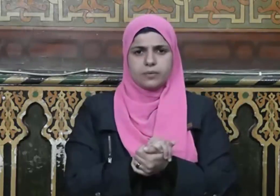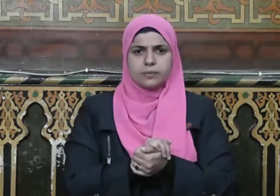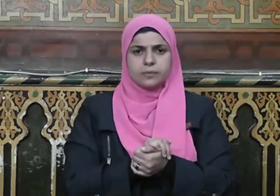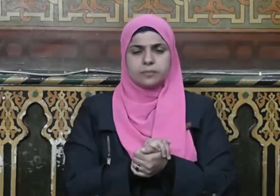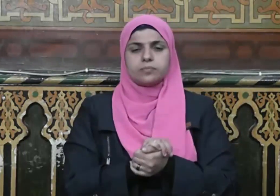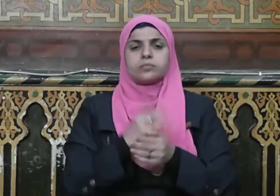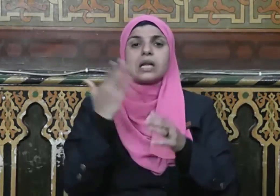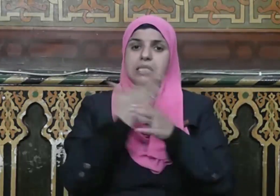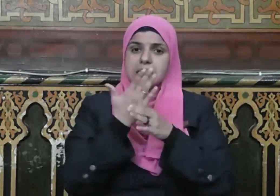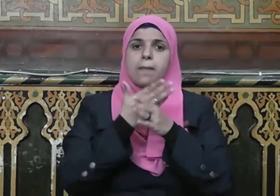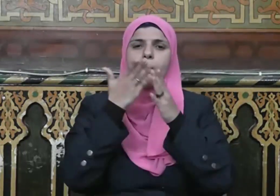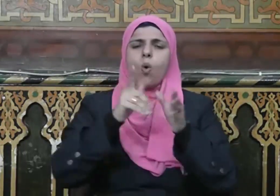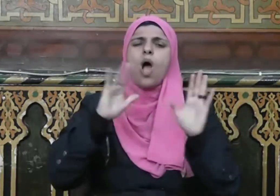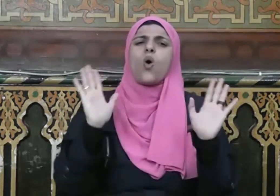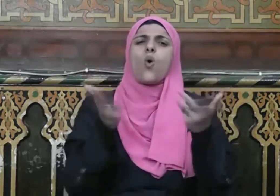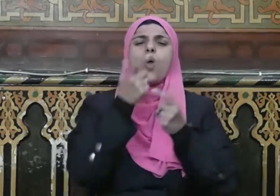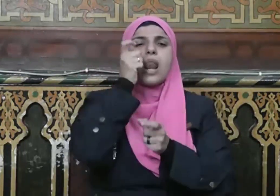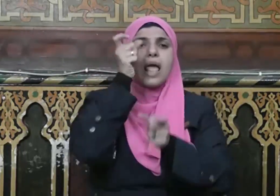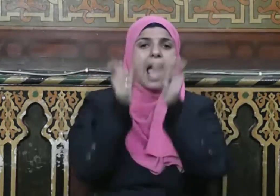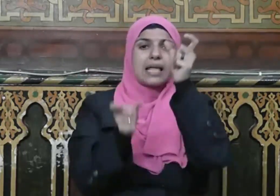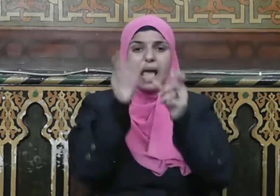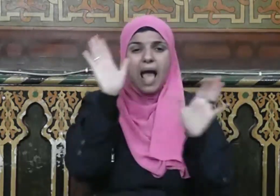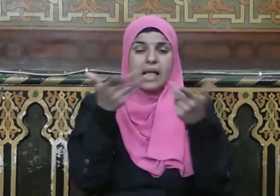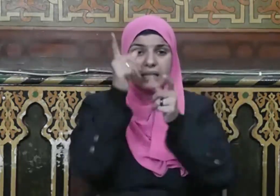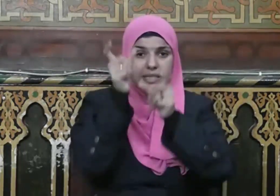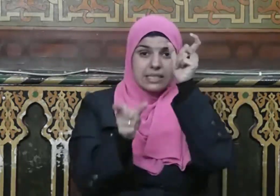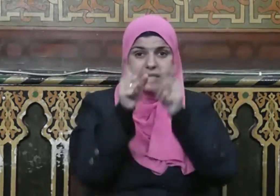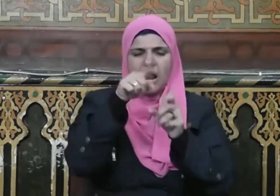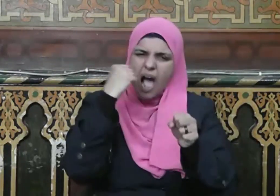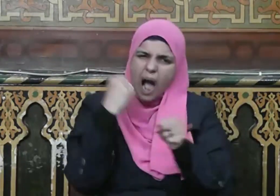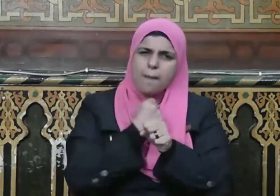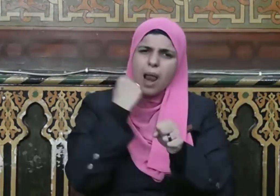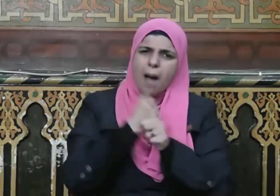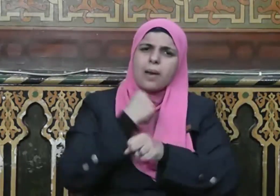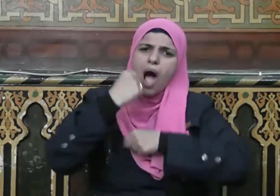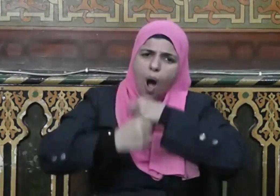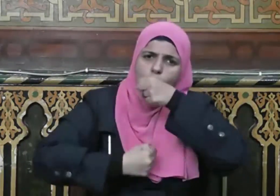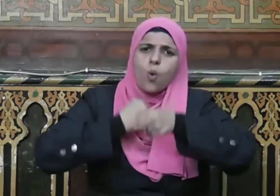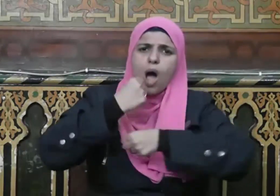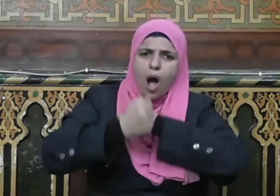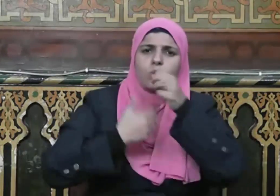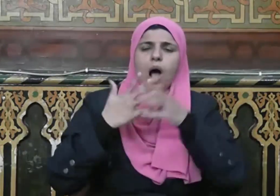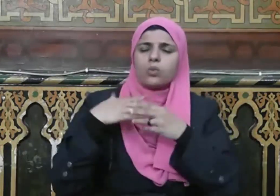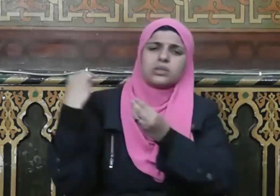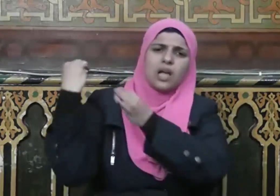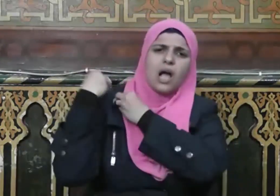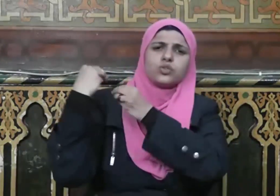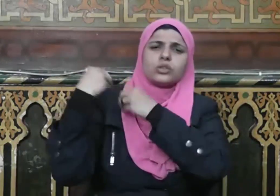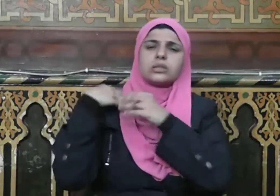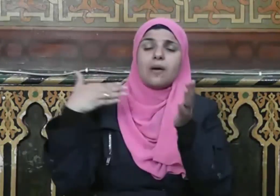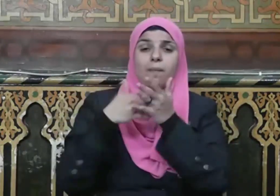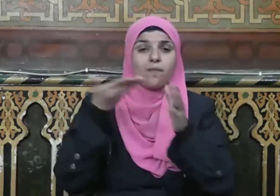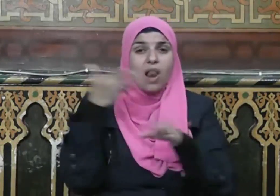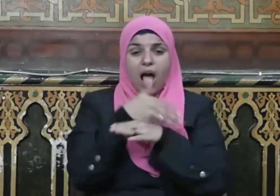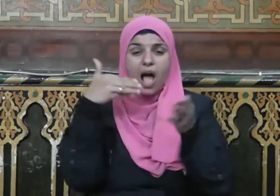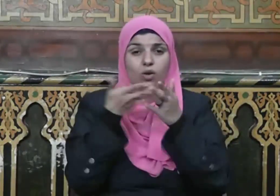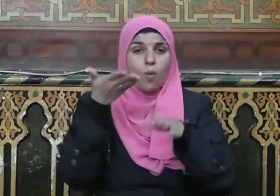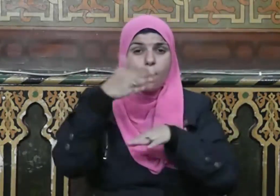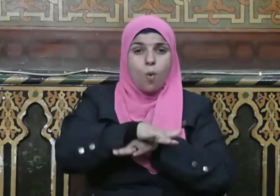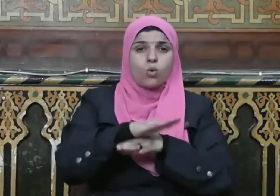يجب على كل إنسان أن يجتهد لتحسن خاتمته وأن يستعد